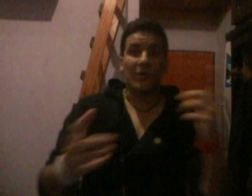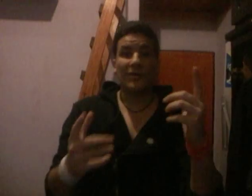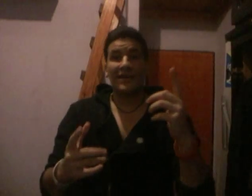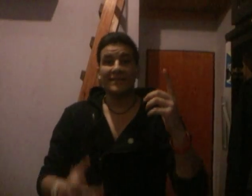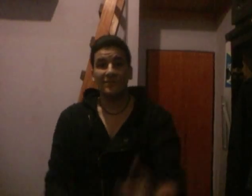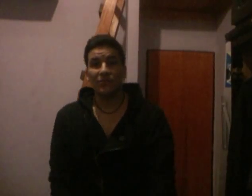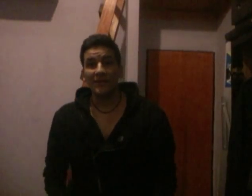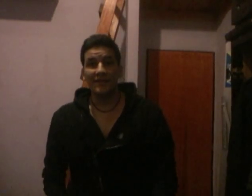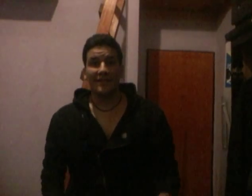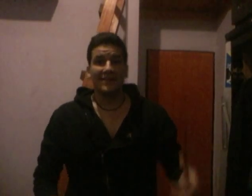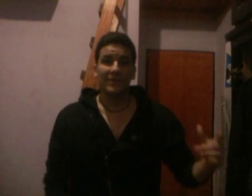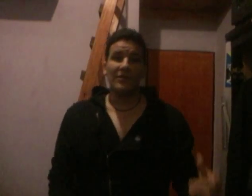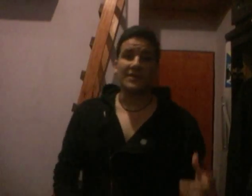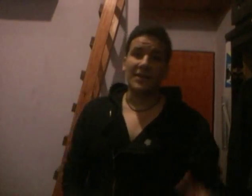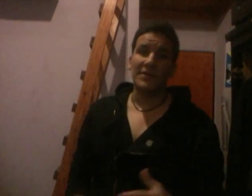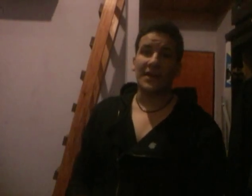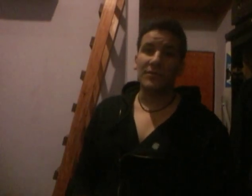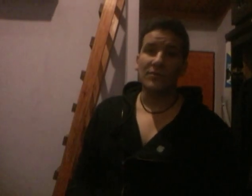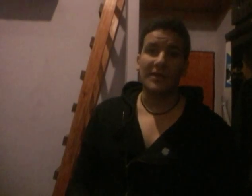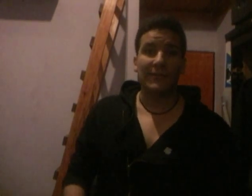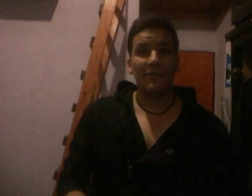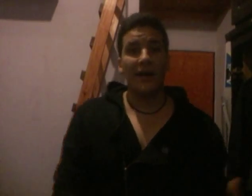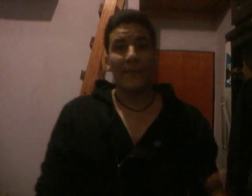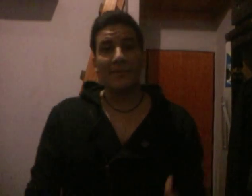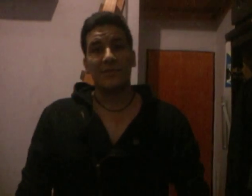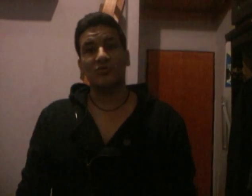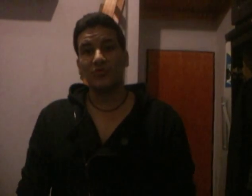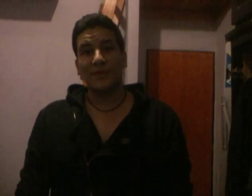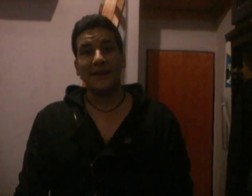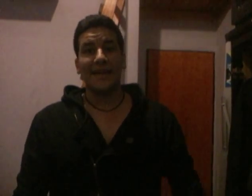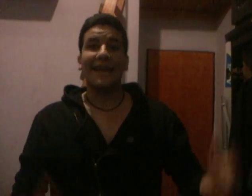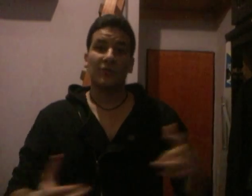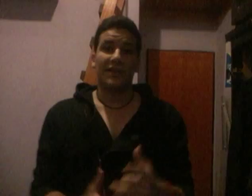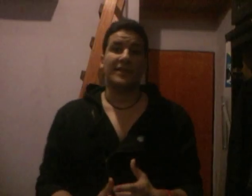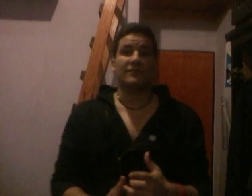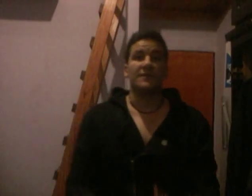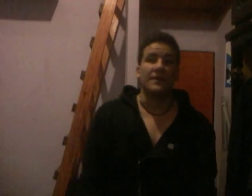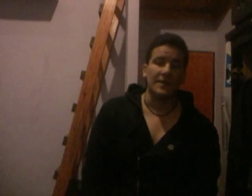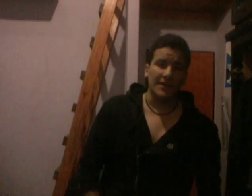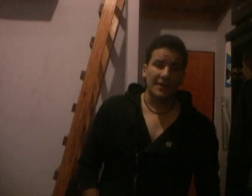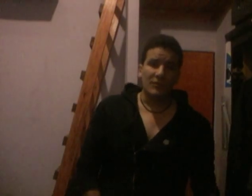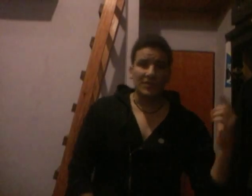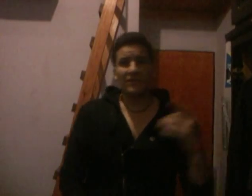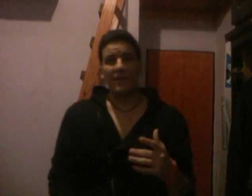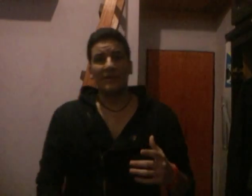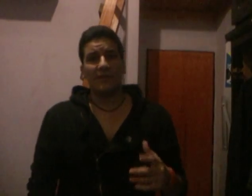Soy Will, en este video les traigo una review de la película Batman vs Superman El origen de la justicia. Bueno, esta es una película muy